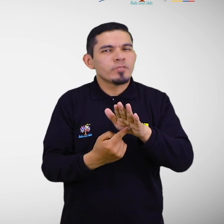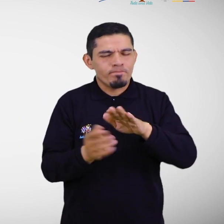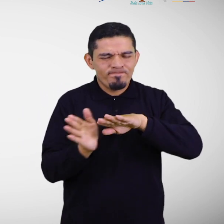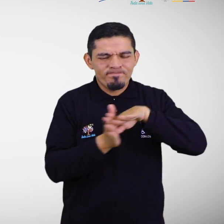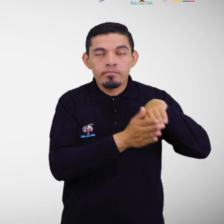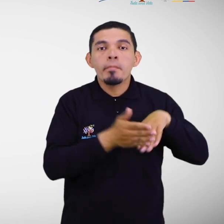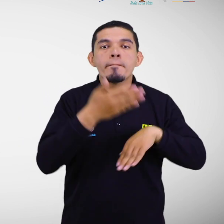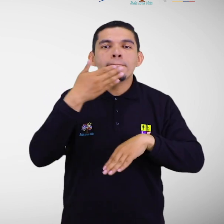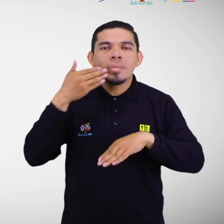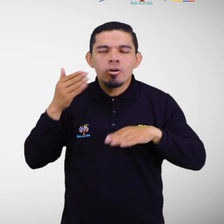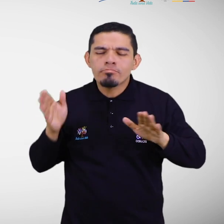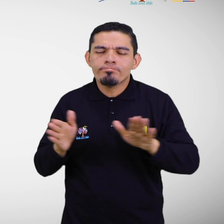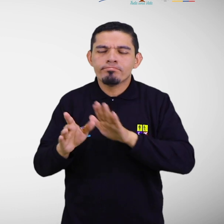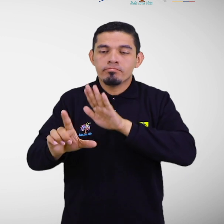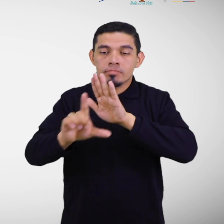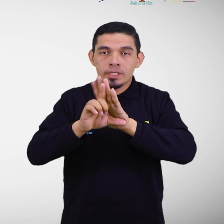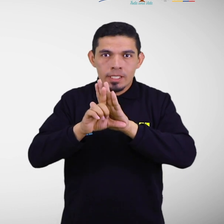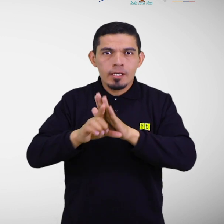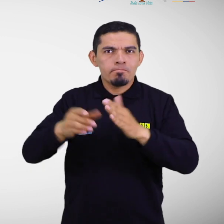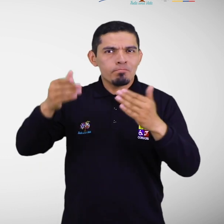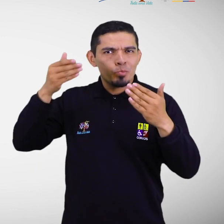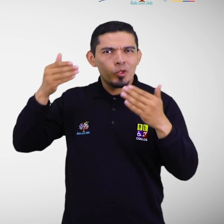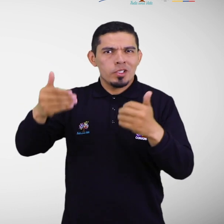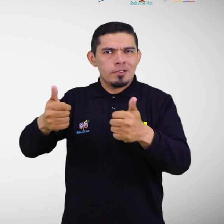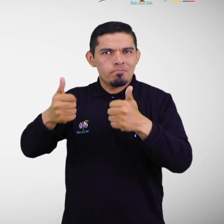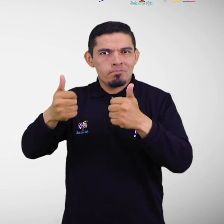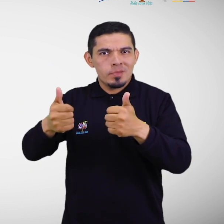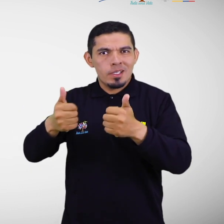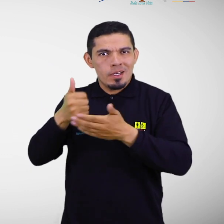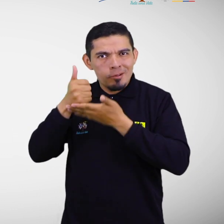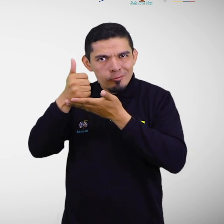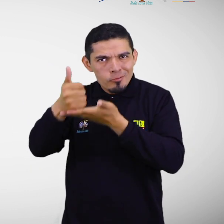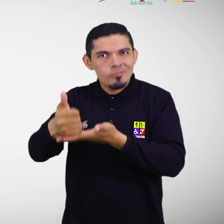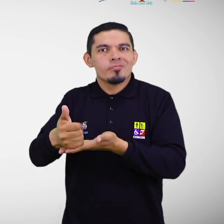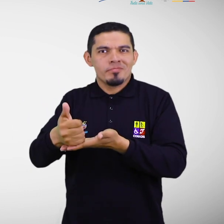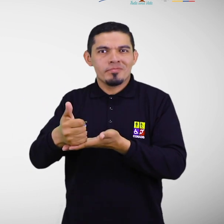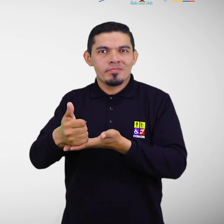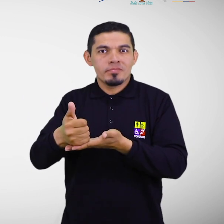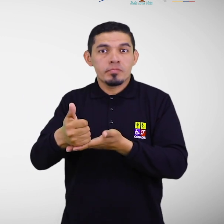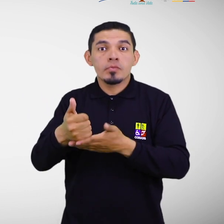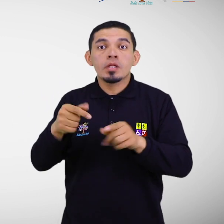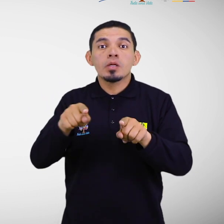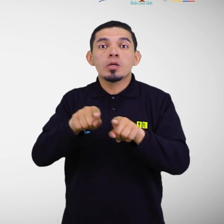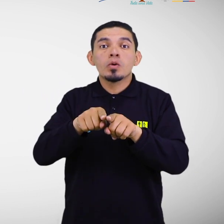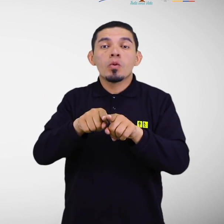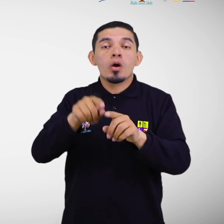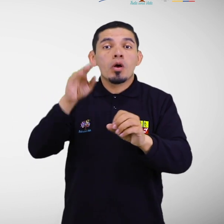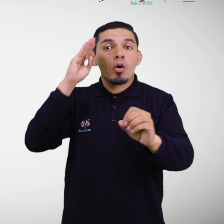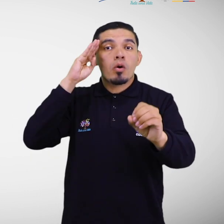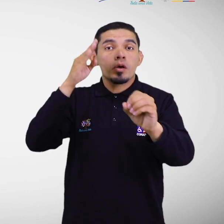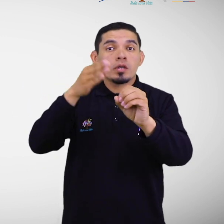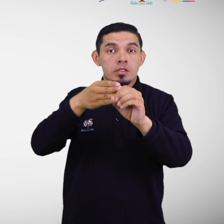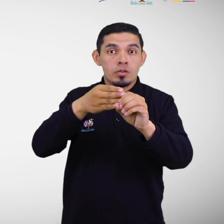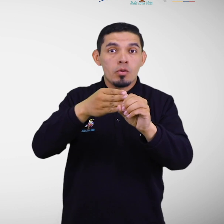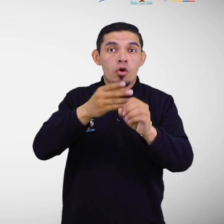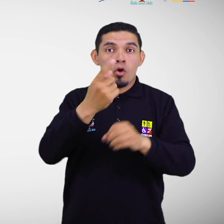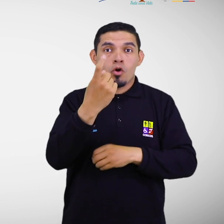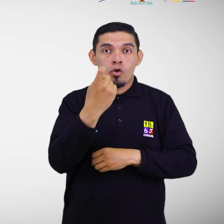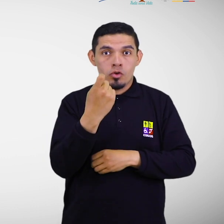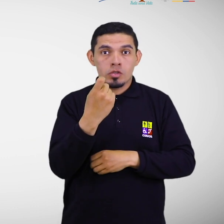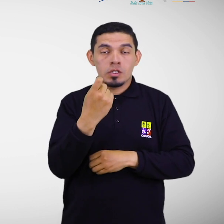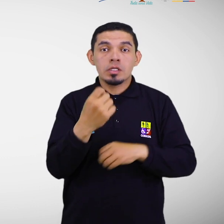legislaciones, políticas y medidas adecuadas a ese respecto, así también el Objetivo 11 Ciudades y Comunidades